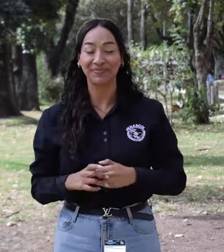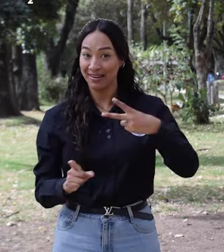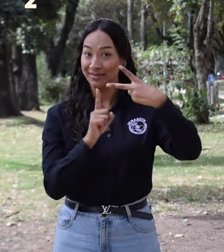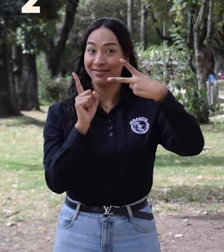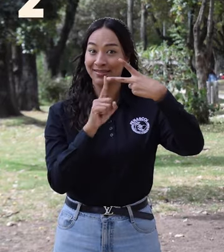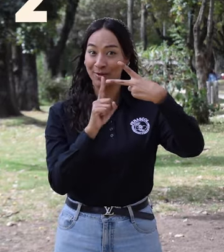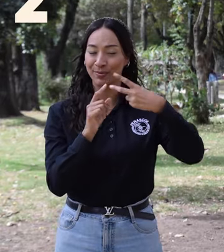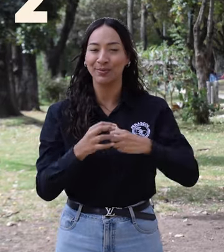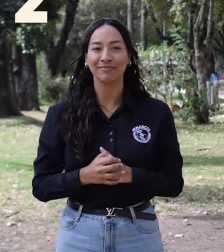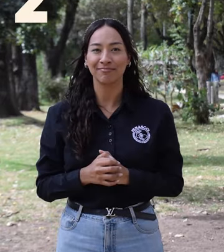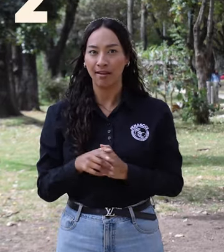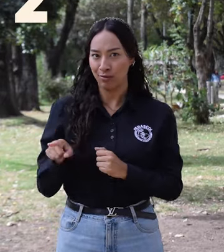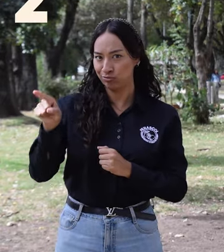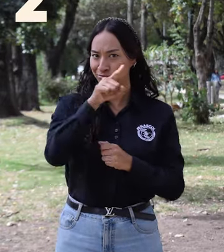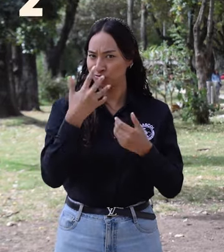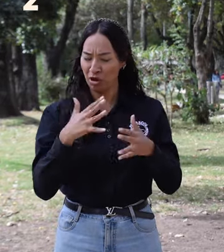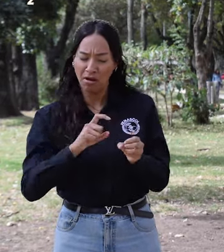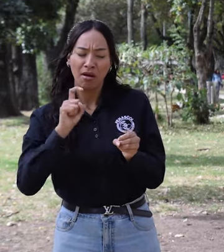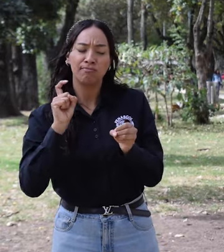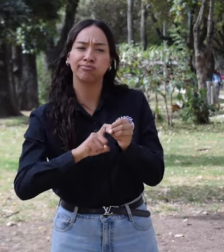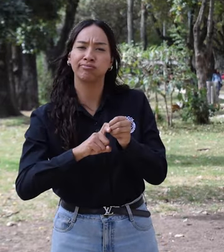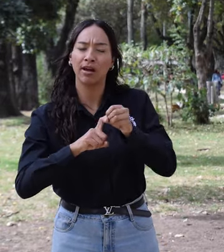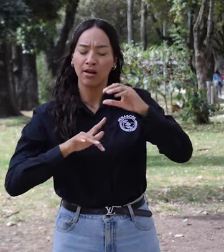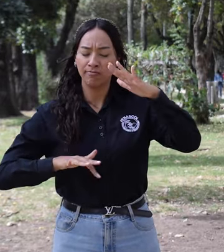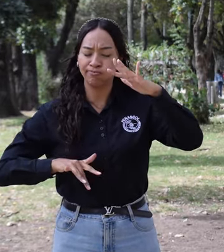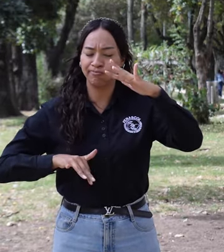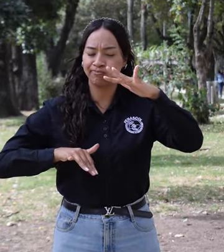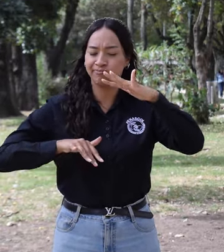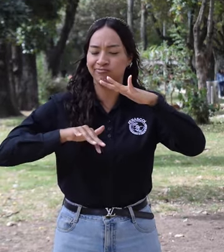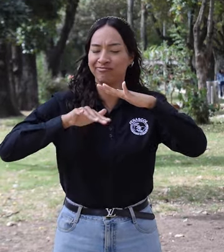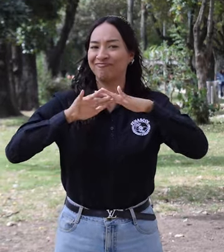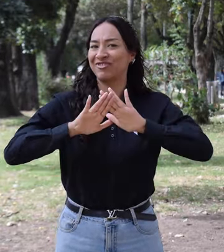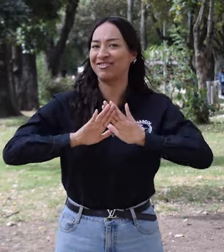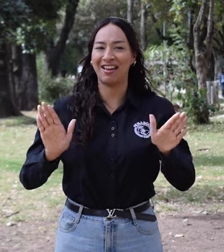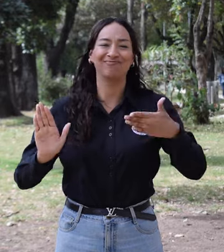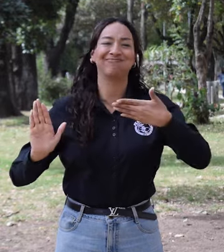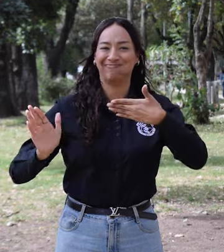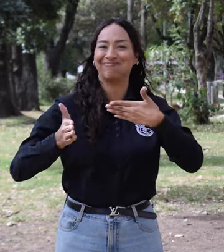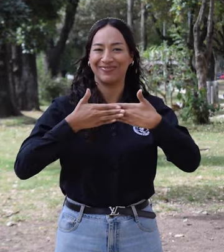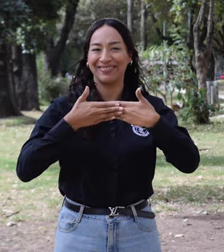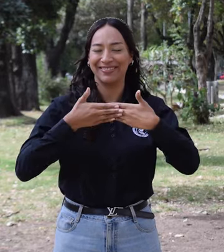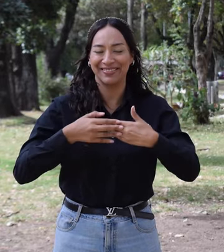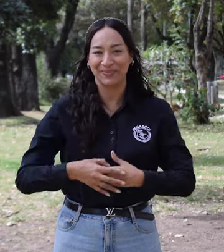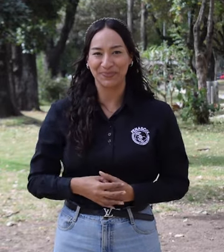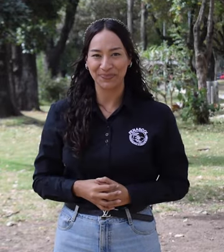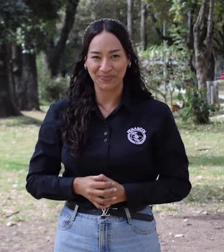2. El cupo es limitado. Entonces, al llenar el cupo, cerraremos inscripciones.